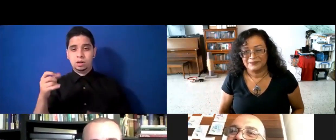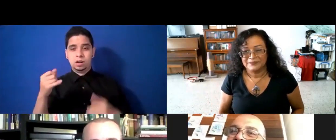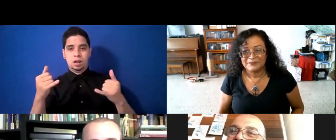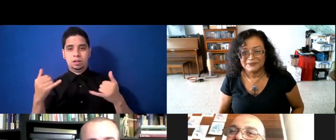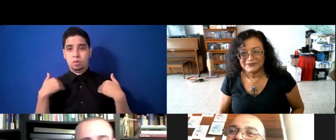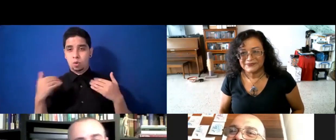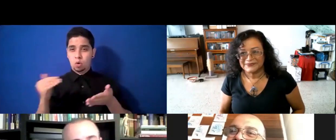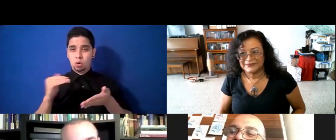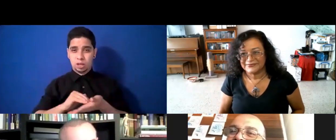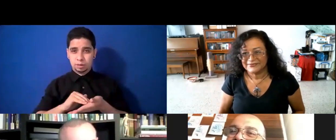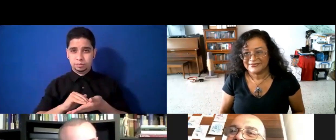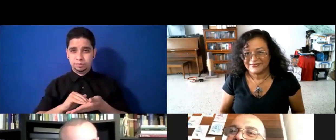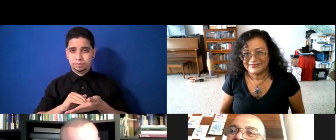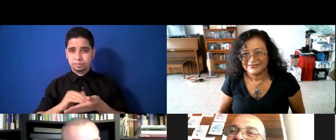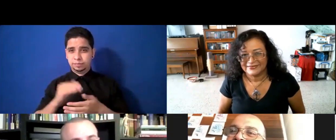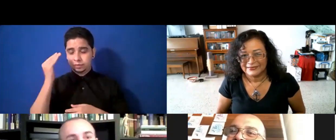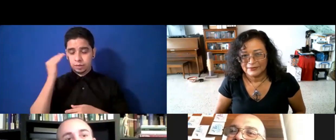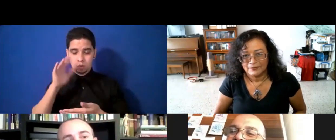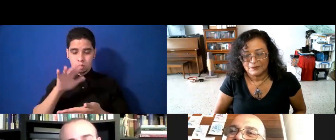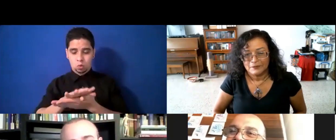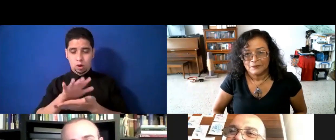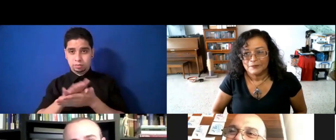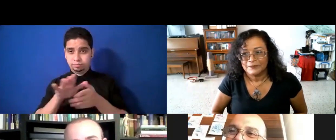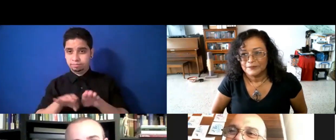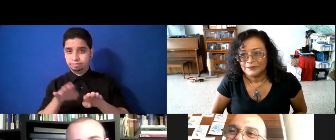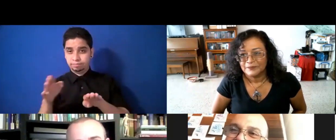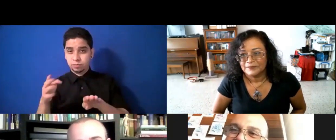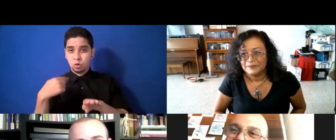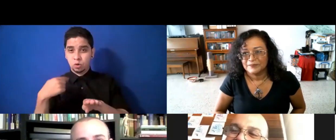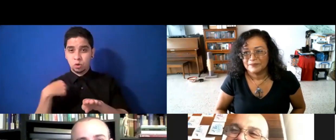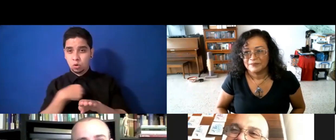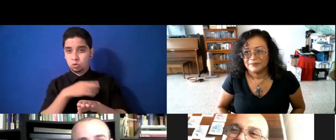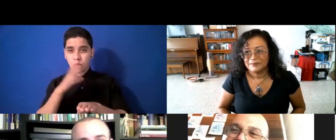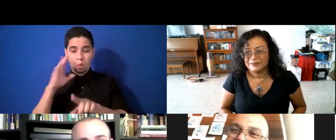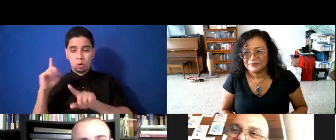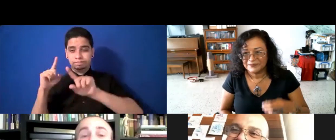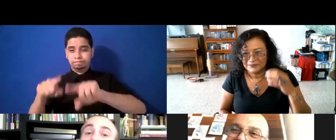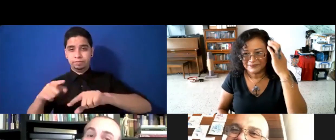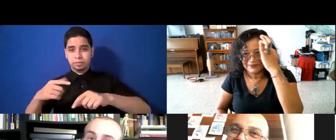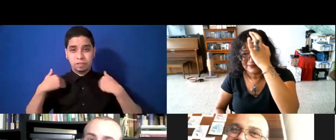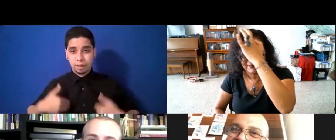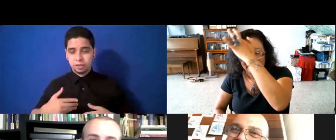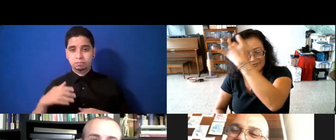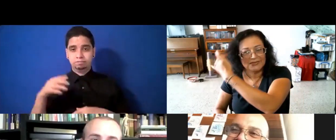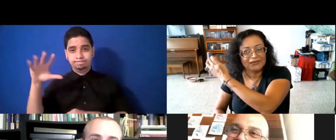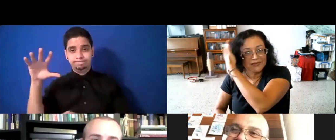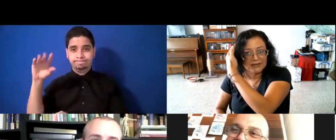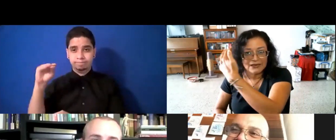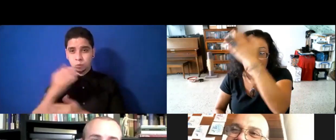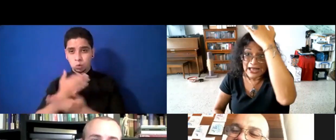una vez se abran las escuelas, vamos a volver con nuestras presentaciones presenciales. De hecho, ya empezamos la semana que viene a